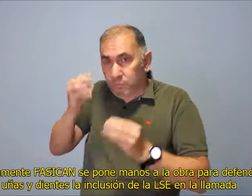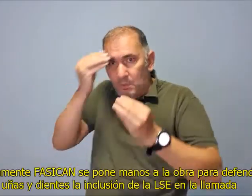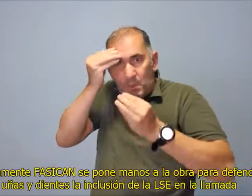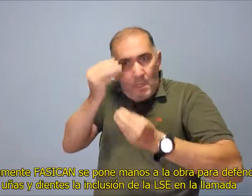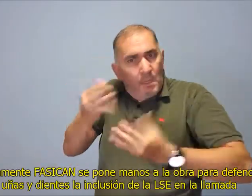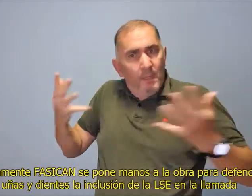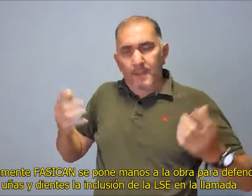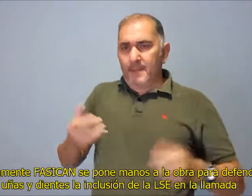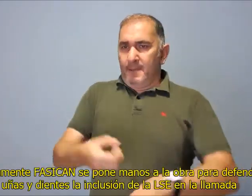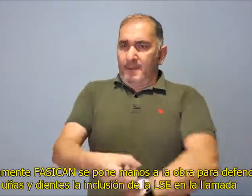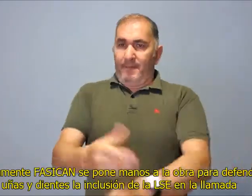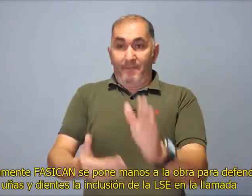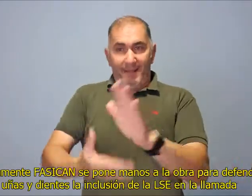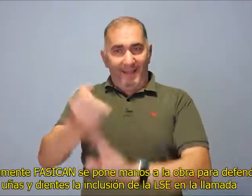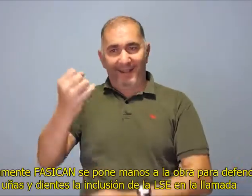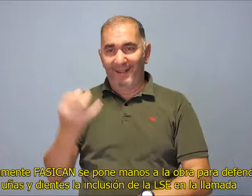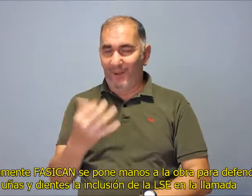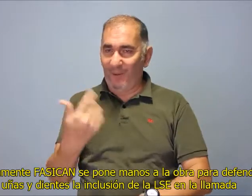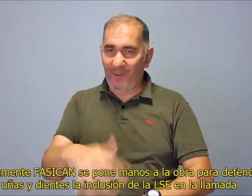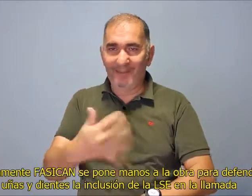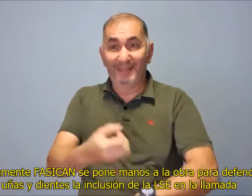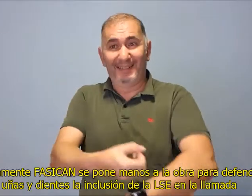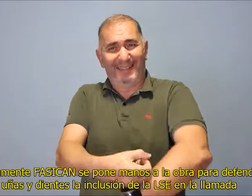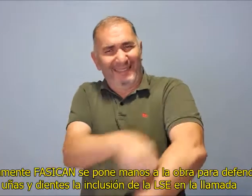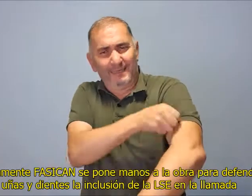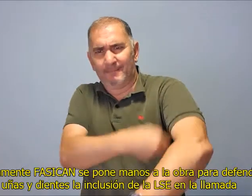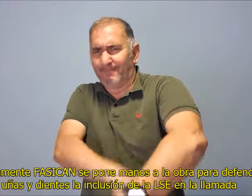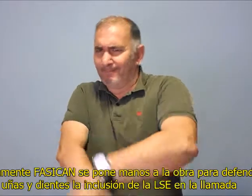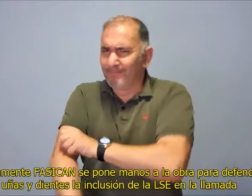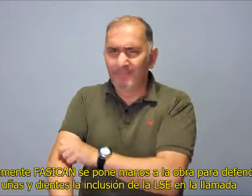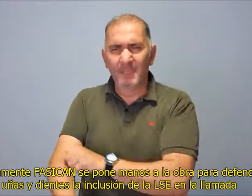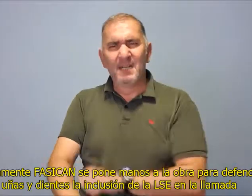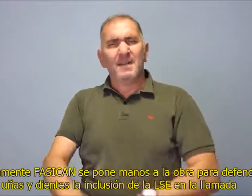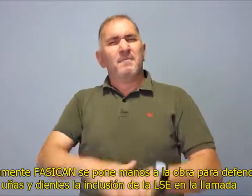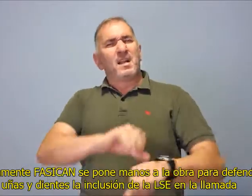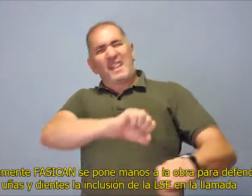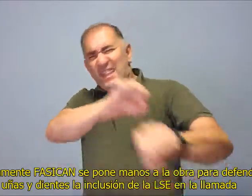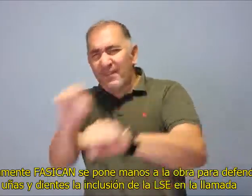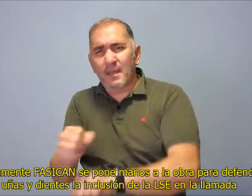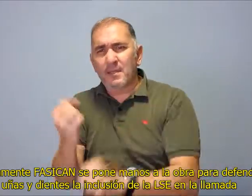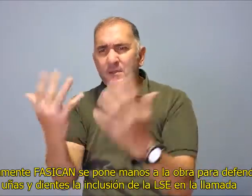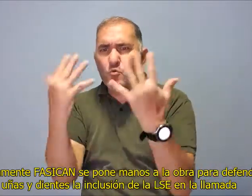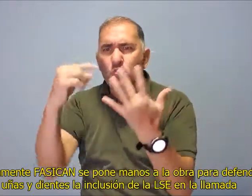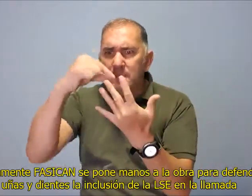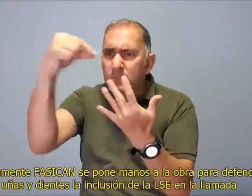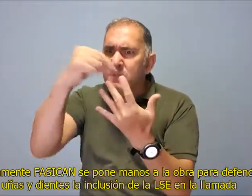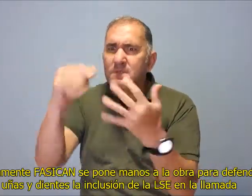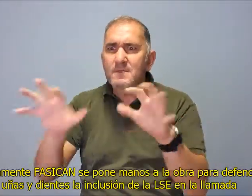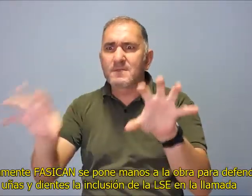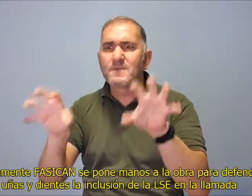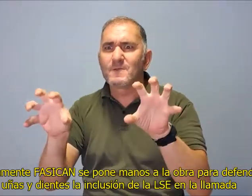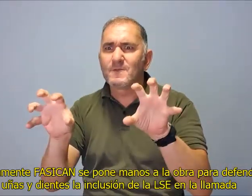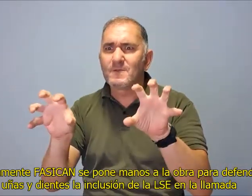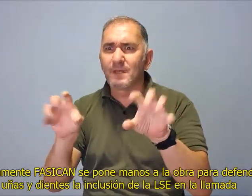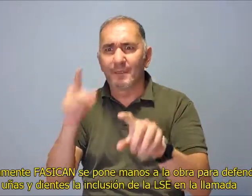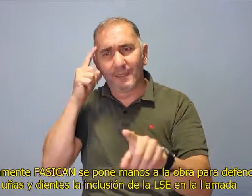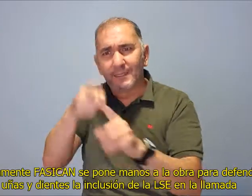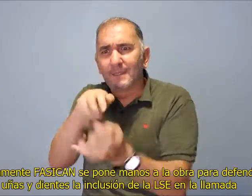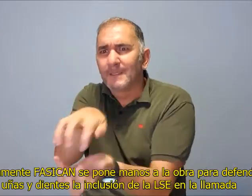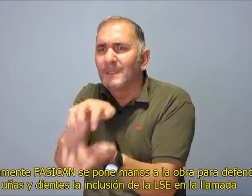Inmediatamente FASICAN se pone manos a la obra para defender con uñas y dientes la inclusión